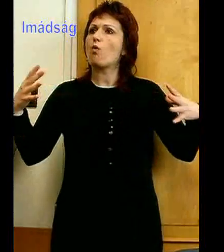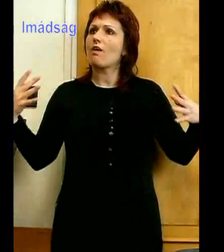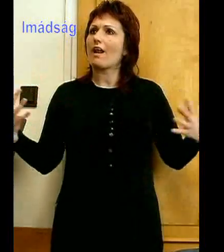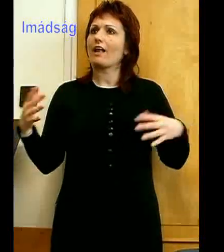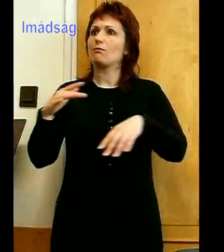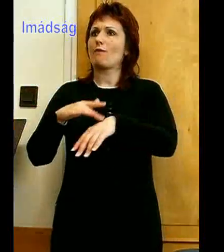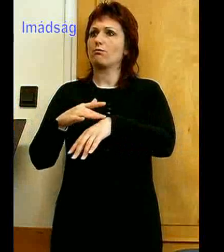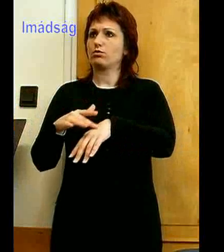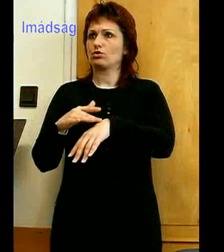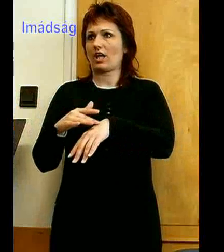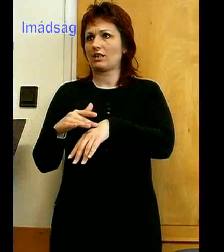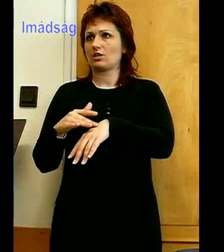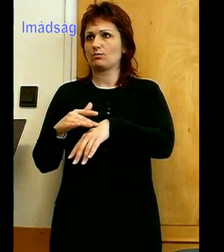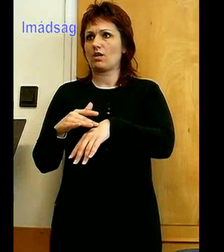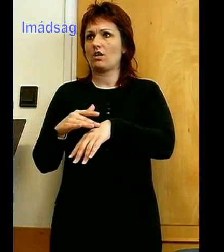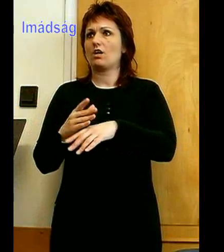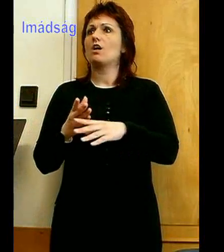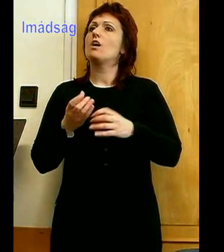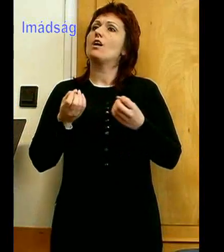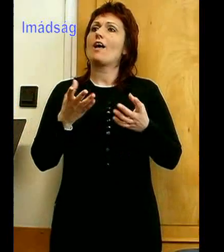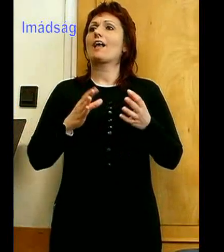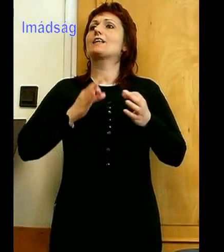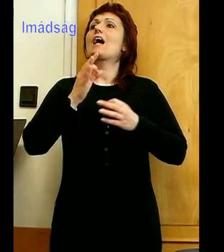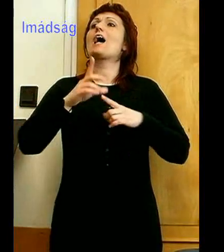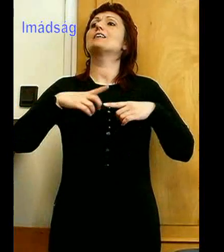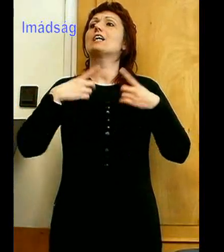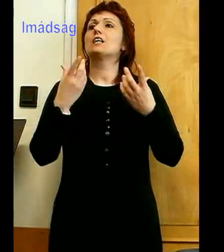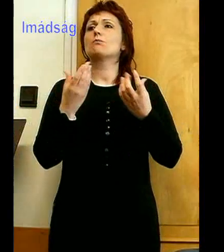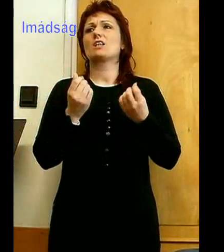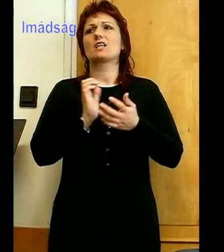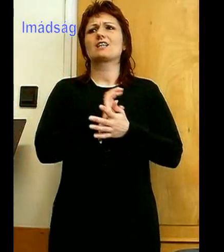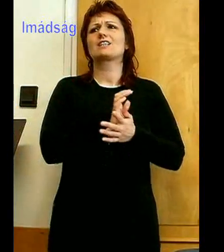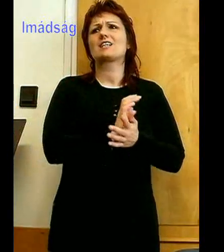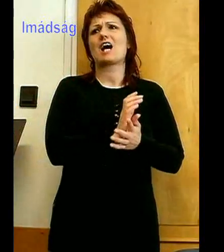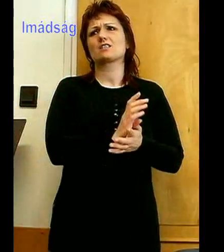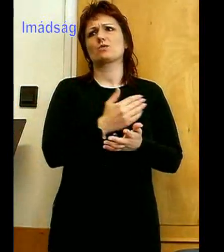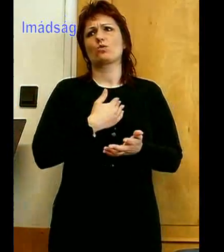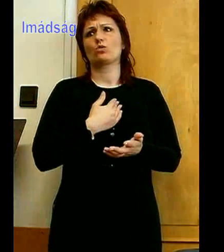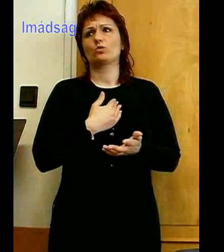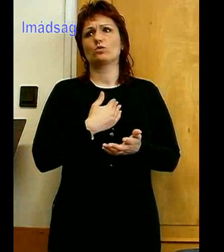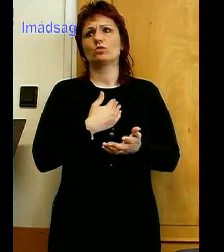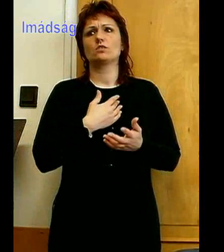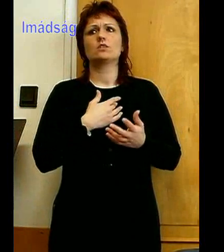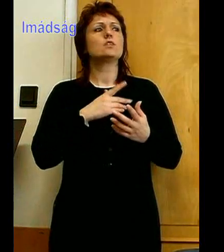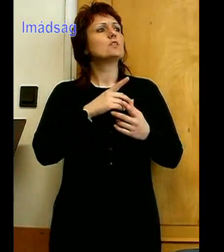Engedd átélnünk, mennyire rászorulunk erre. És törzs meg a mi szívünket hálában,